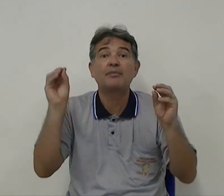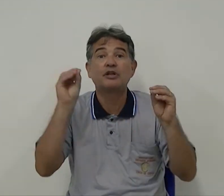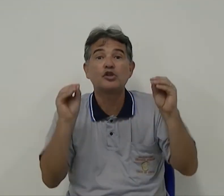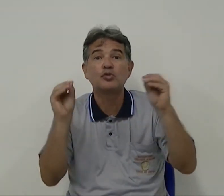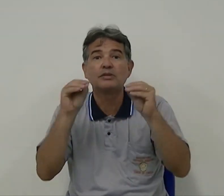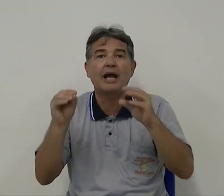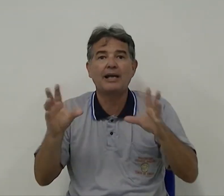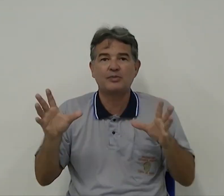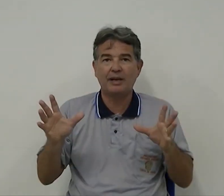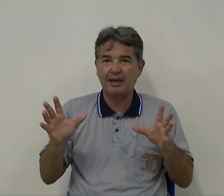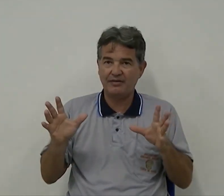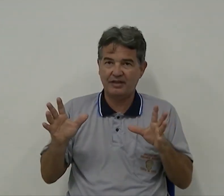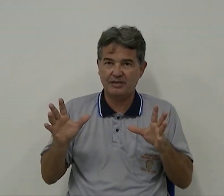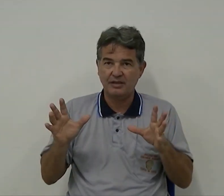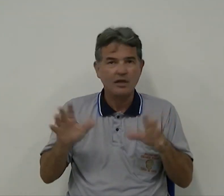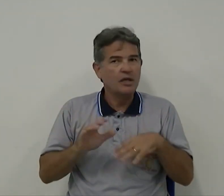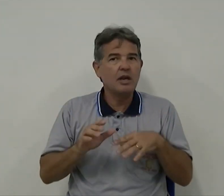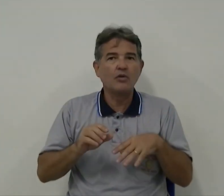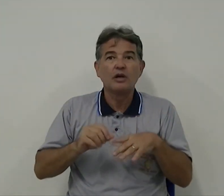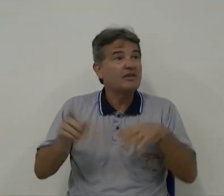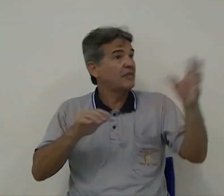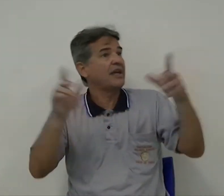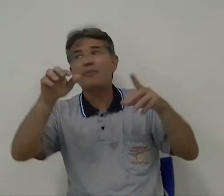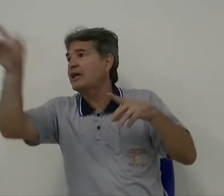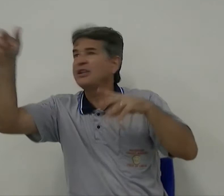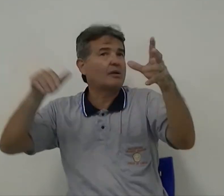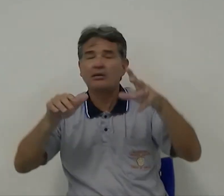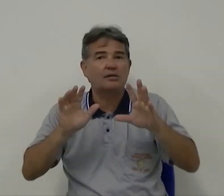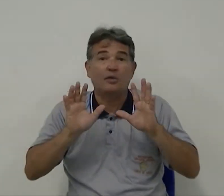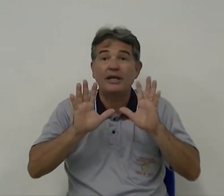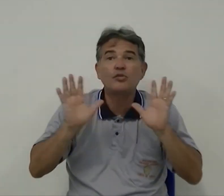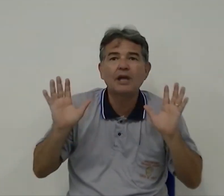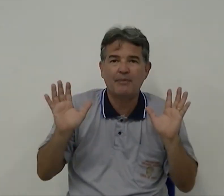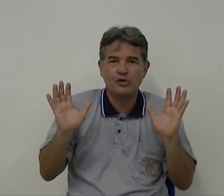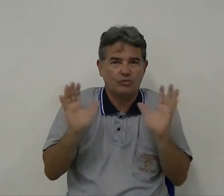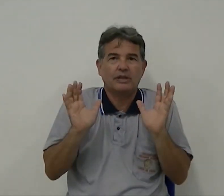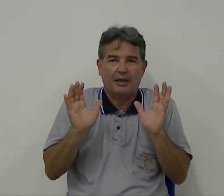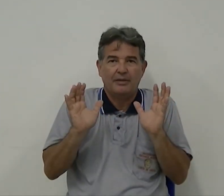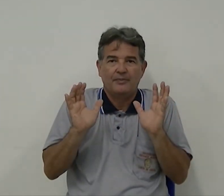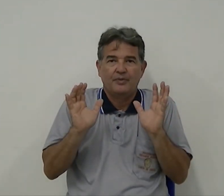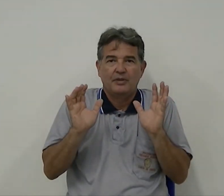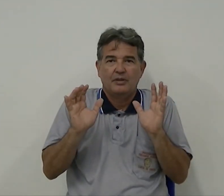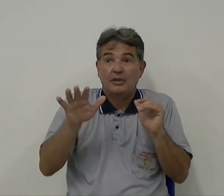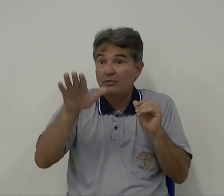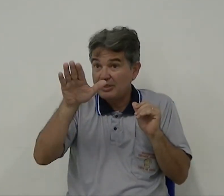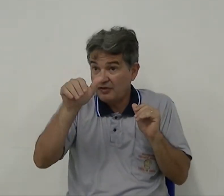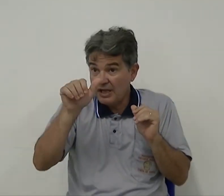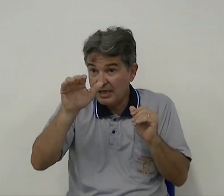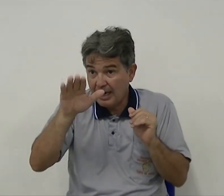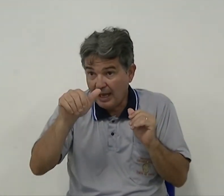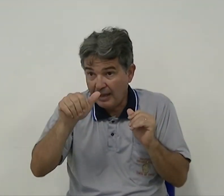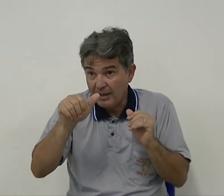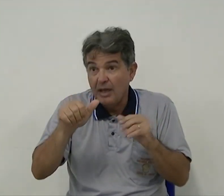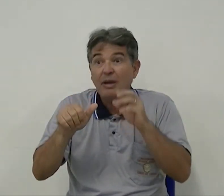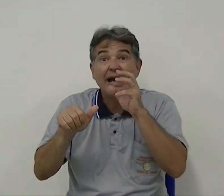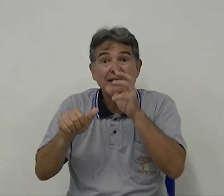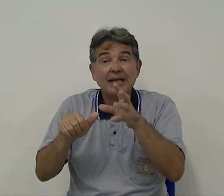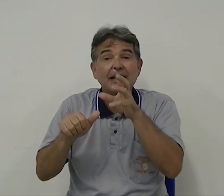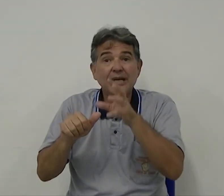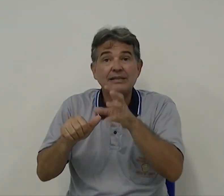poder juntar as palavras. E não, você vem cá, porque é o doutor, não, porque não dá para juntar. Mas vem cá, aí se a criança